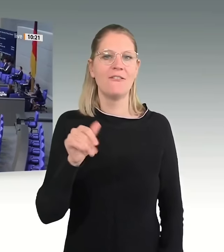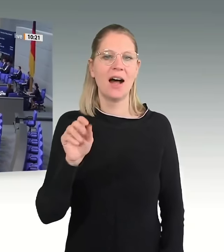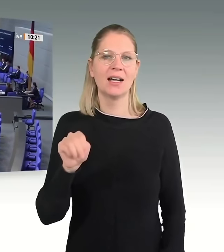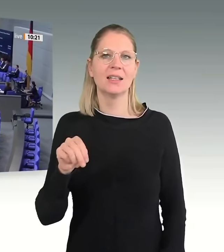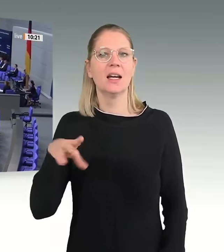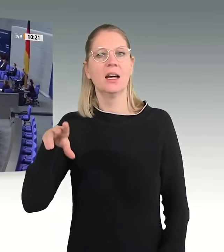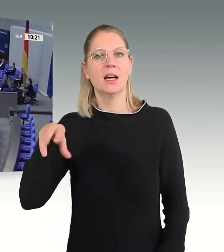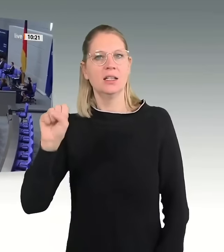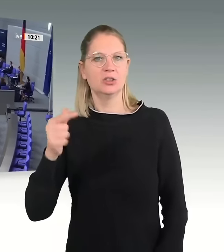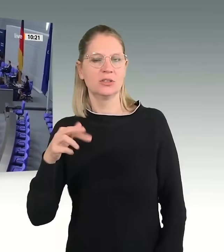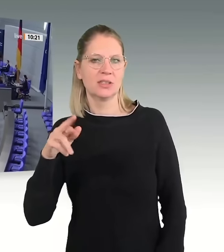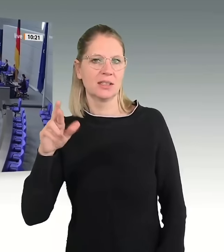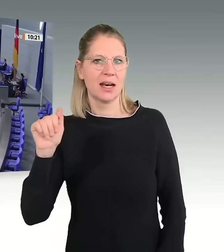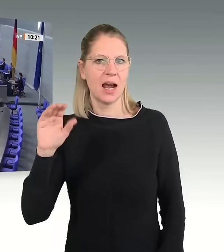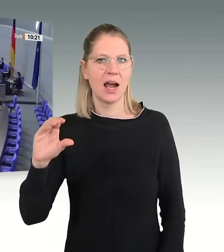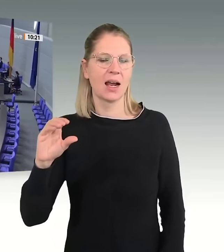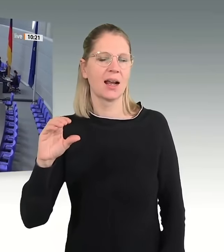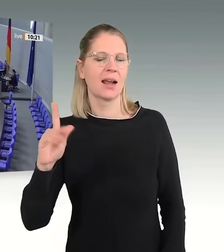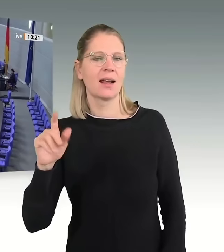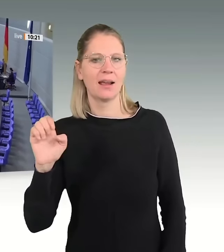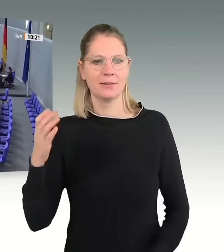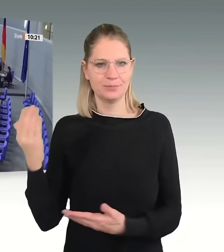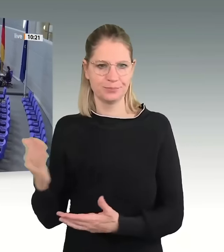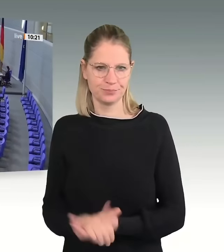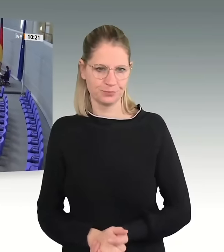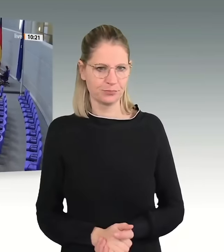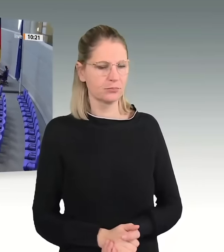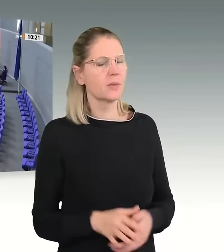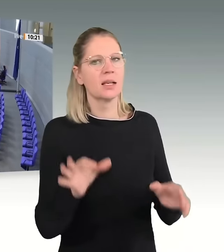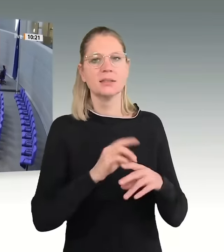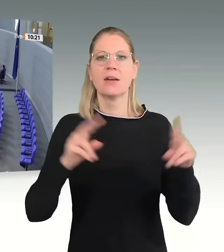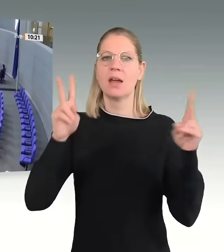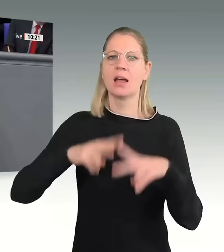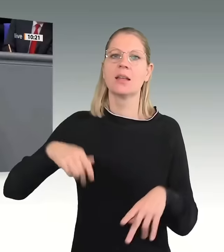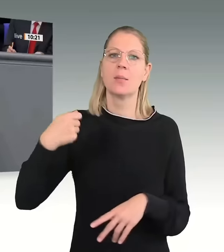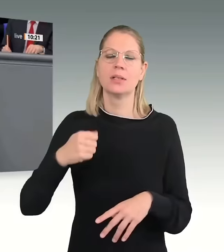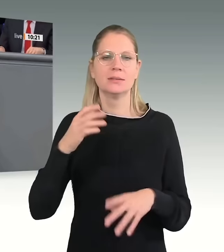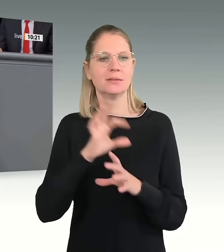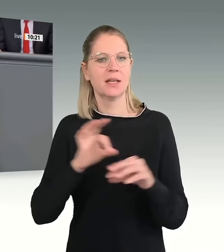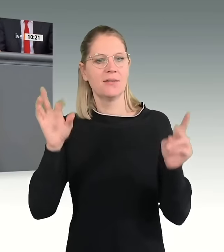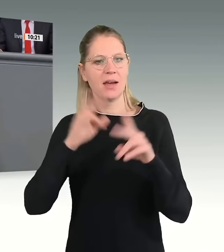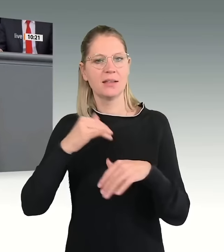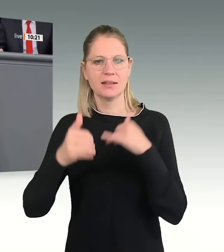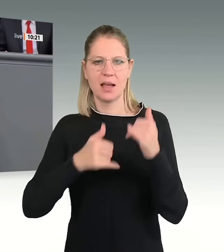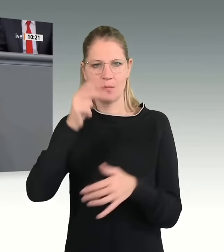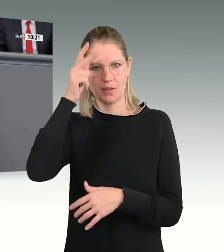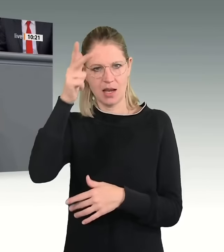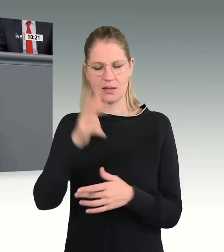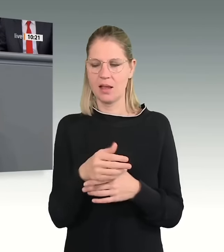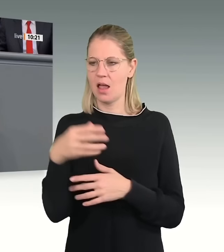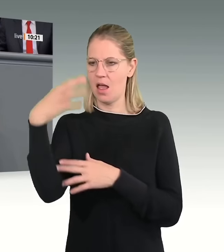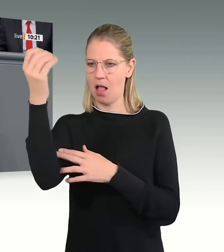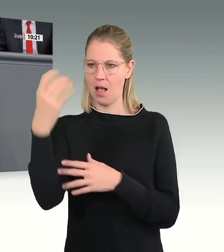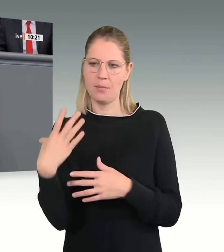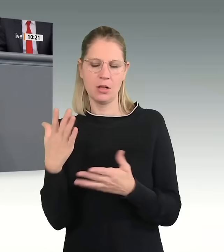Sehr geehrte Frau Präsidentin! Meine sehr verehrten Damen und Herren! Die Ampel hat sich einen Paradigmenwechsel in der Migrationspolitik